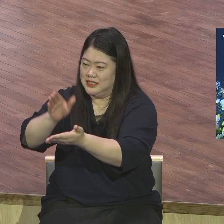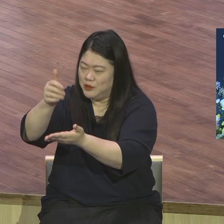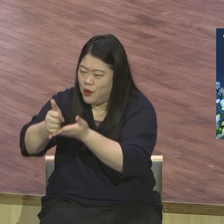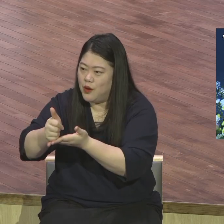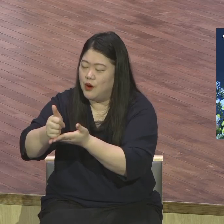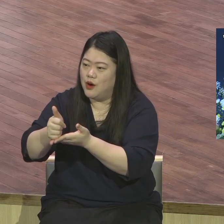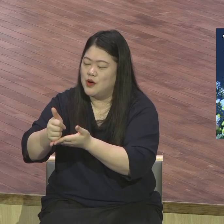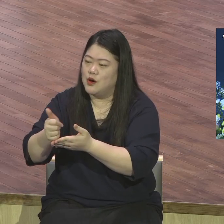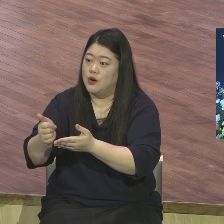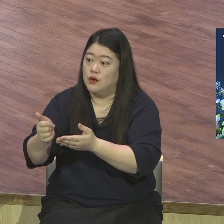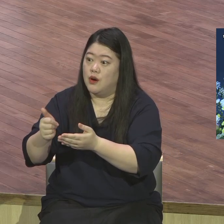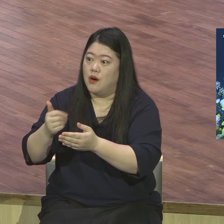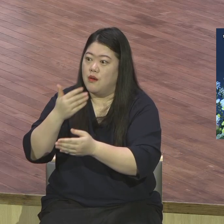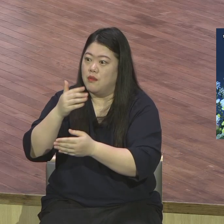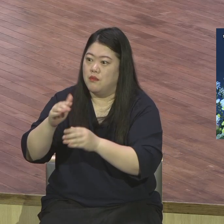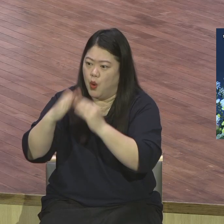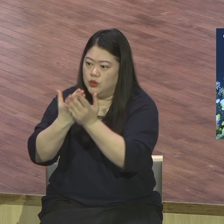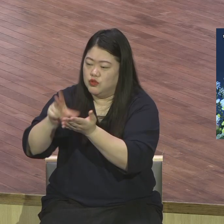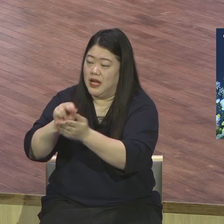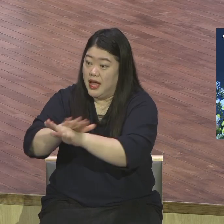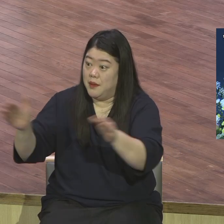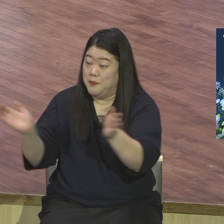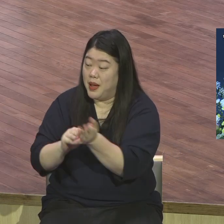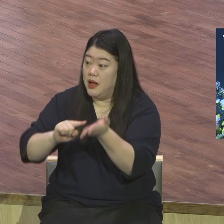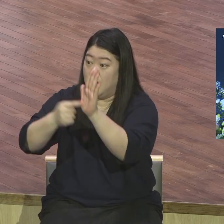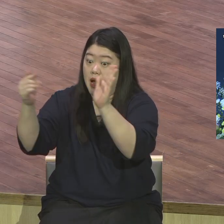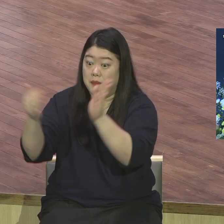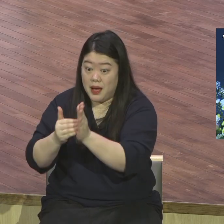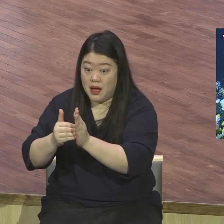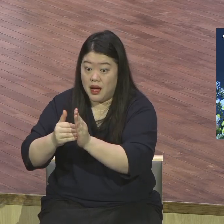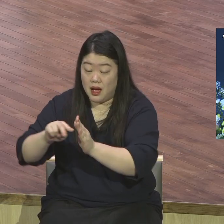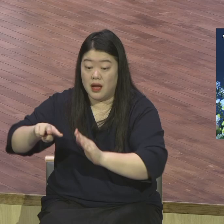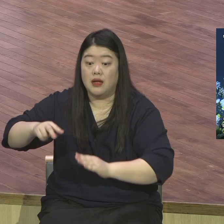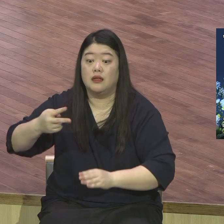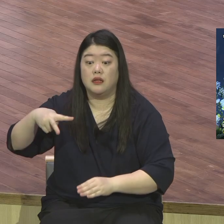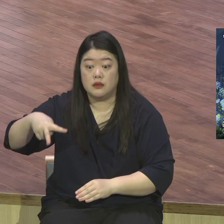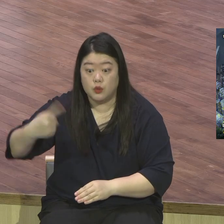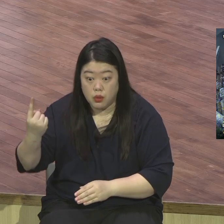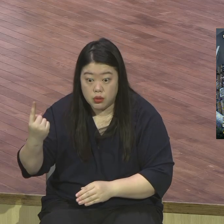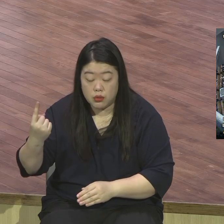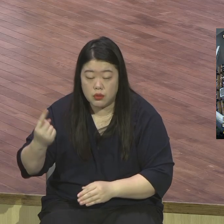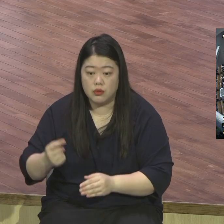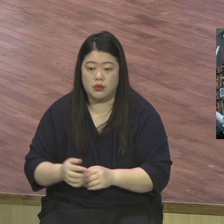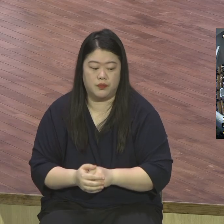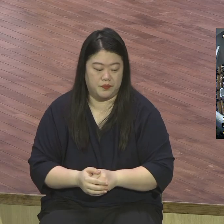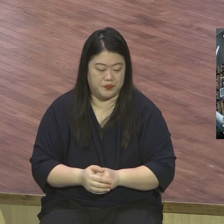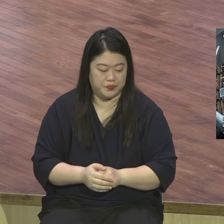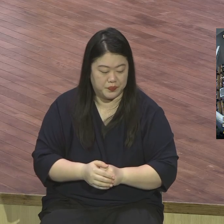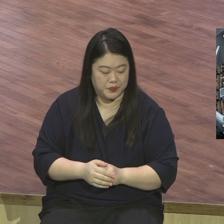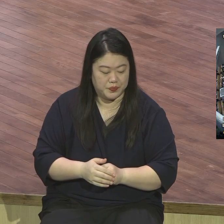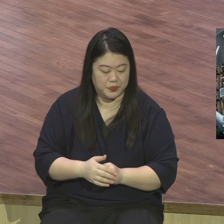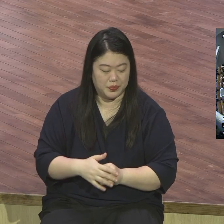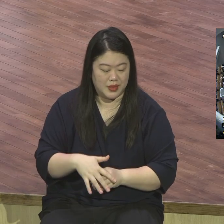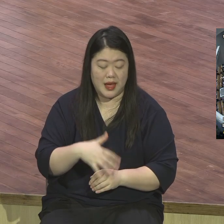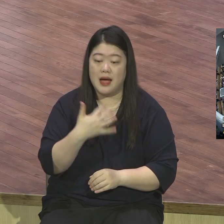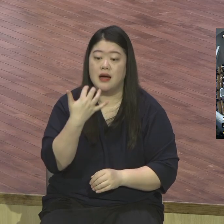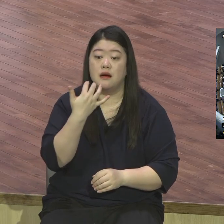불신앙적인 자기 중심적인 반응을 확 보입니다 베드로가 선하의 신앙 고백을